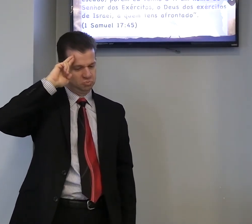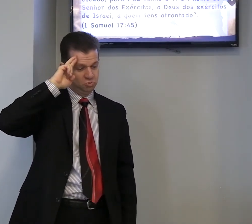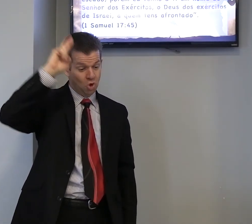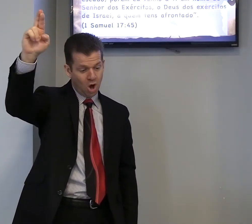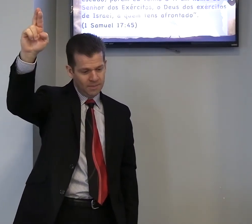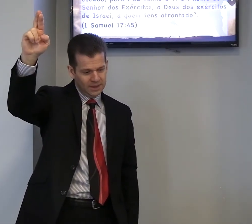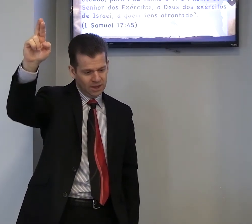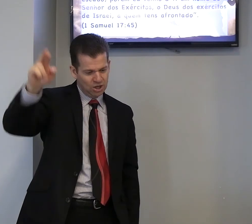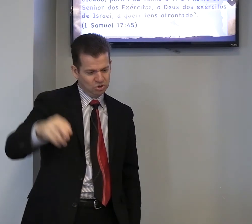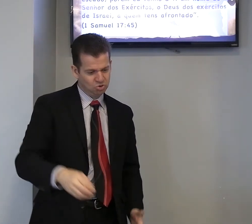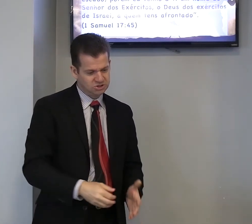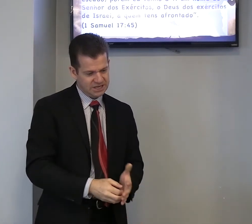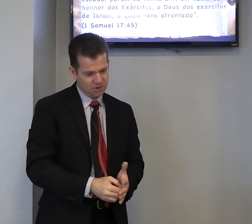nome, do Senhor,